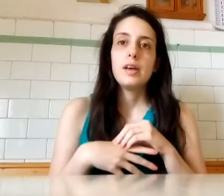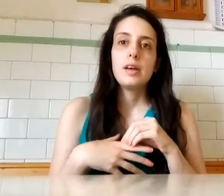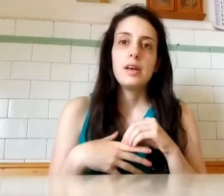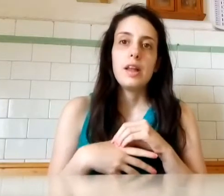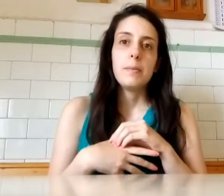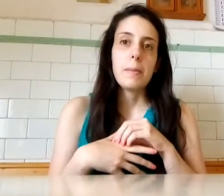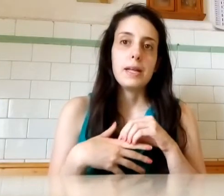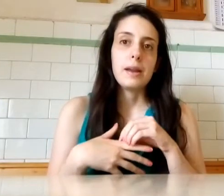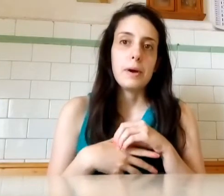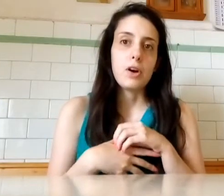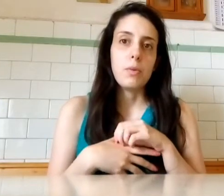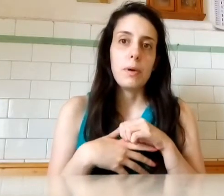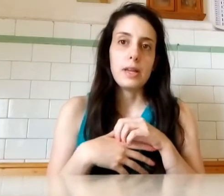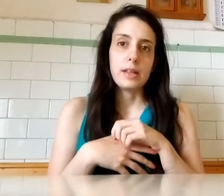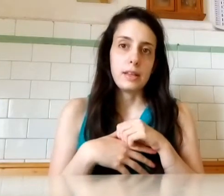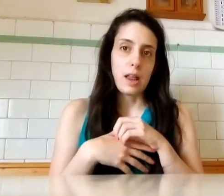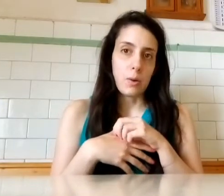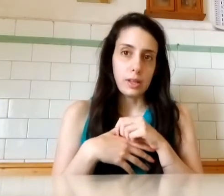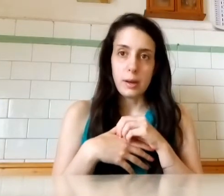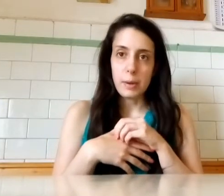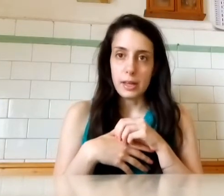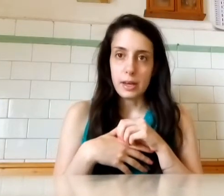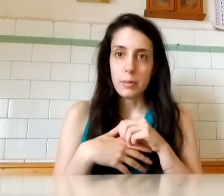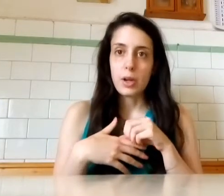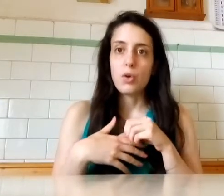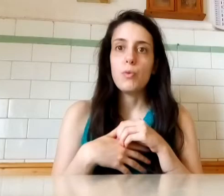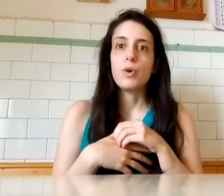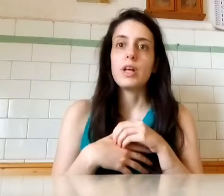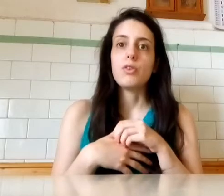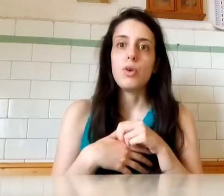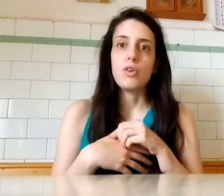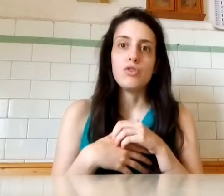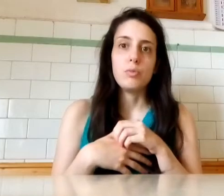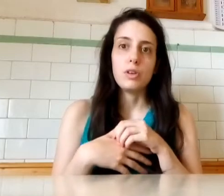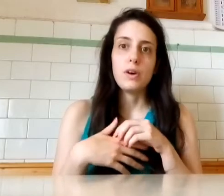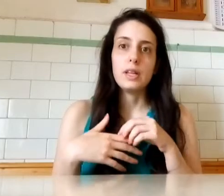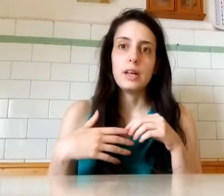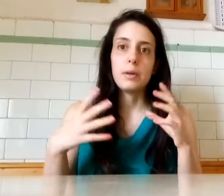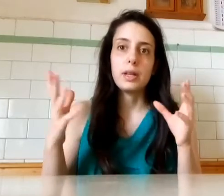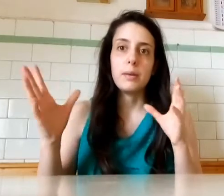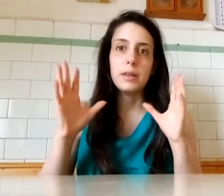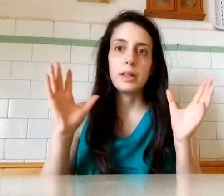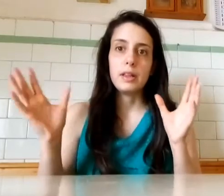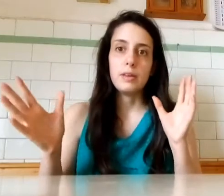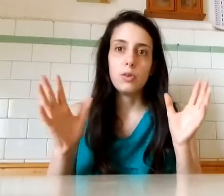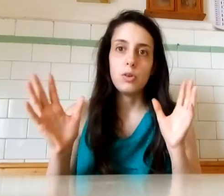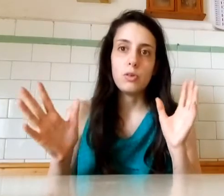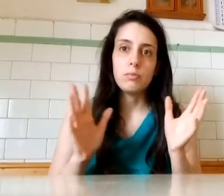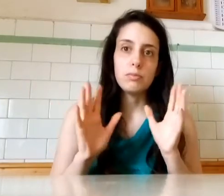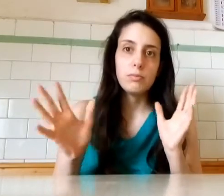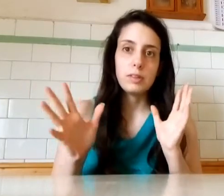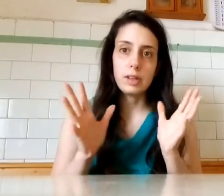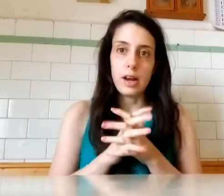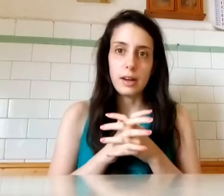Mia madre mi ha accompagnato dalla guardia medica Perché comunque da sola non ci potevo andare Perché mi sentivo strana